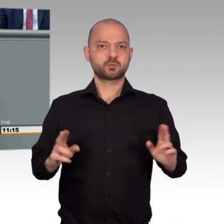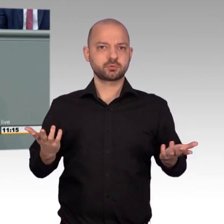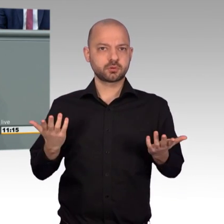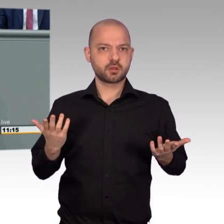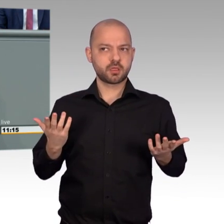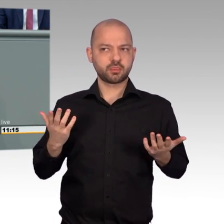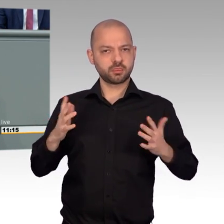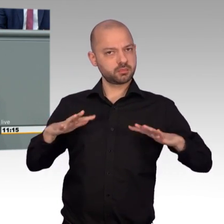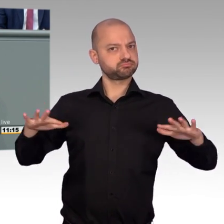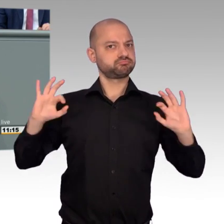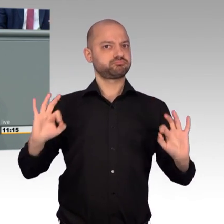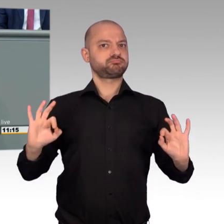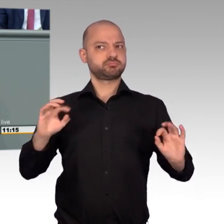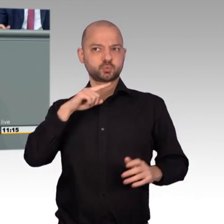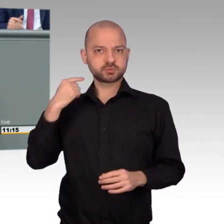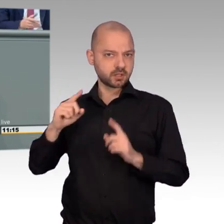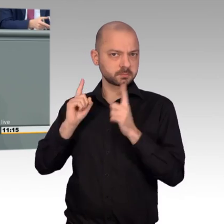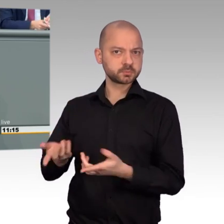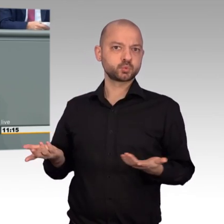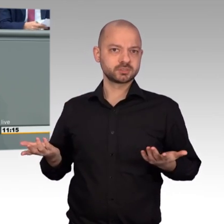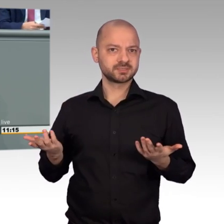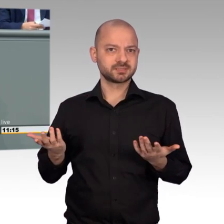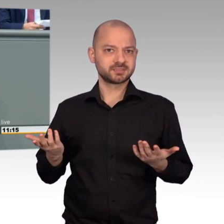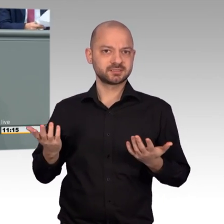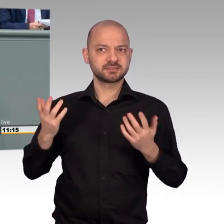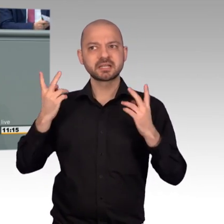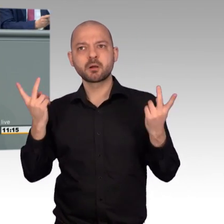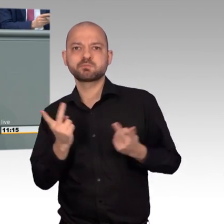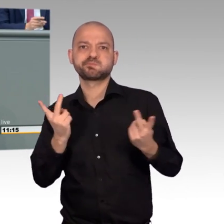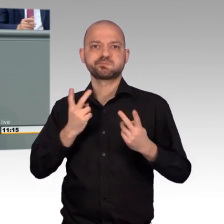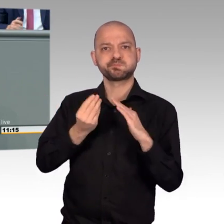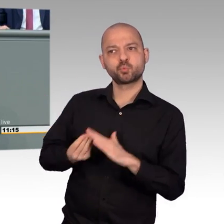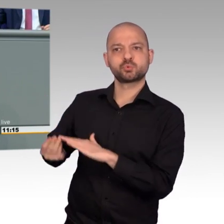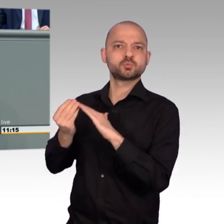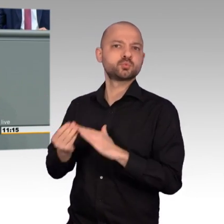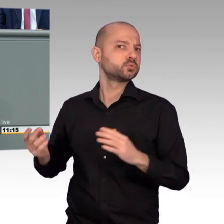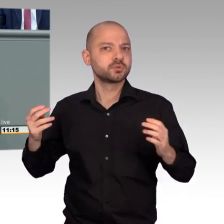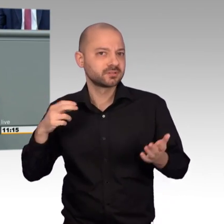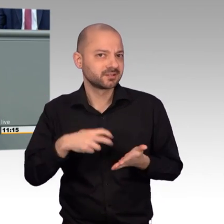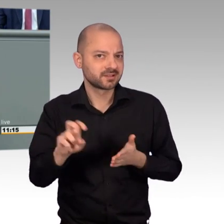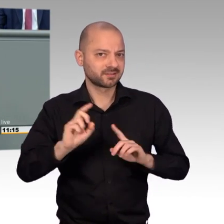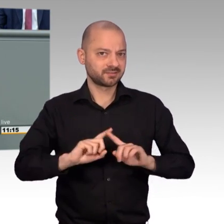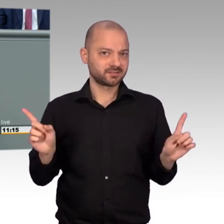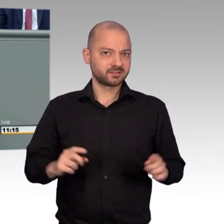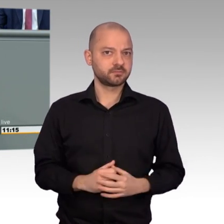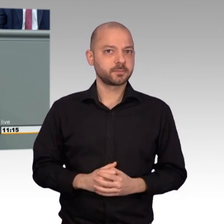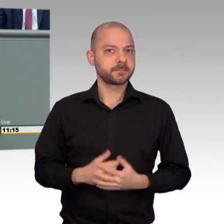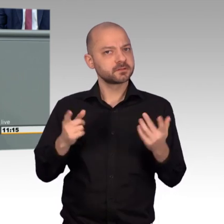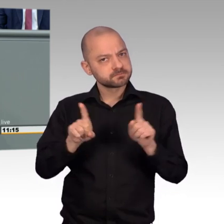internationalen Rolle endlich gerecht werden und seine militärischen Streitkräfte aus Syrien abziehen, meine lieben Kolleginnen und Kollegen. Das muss